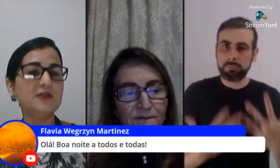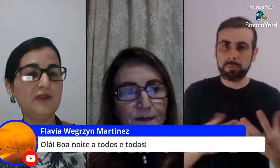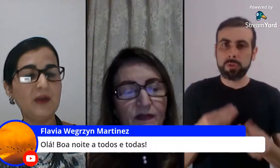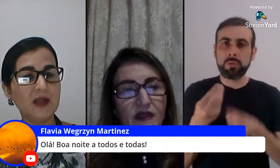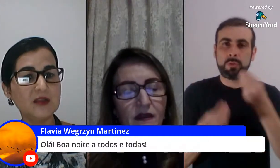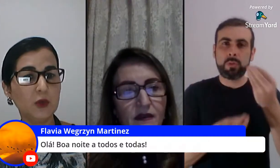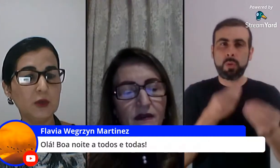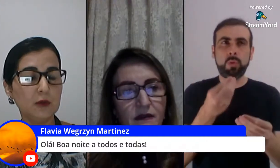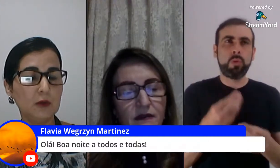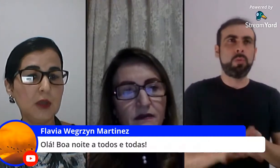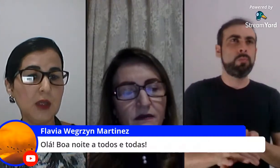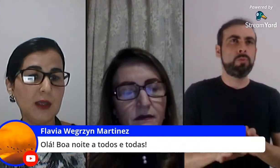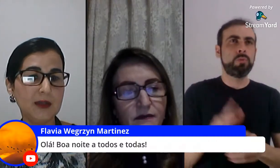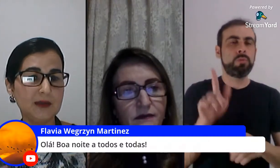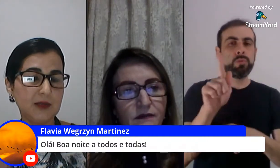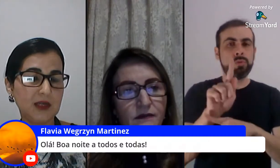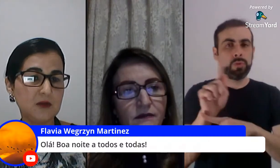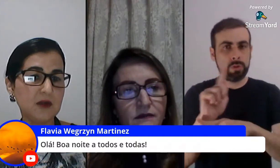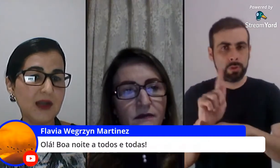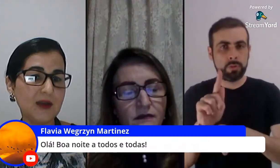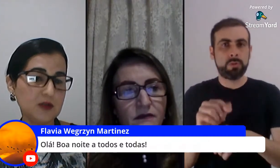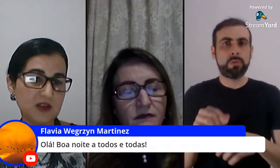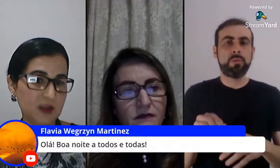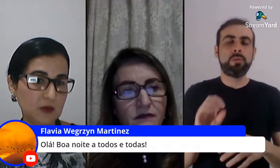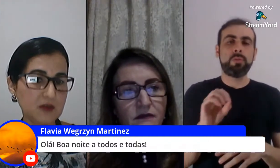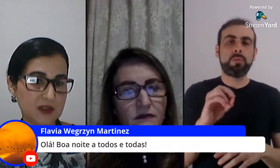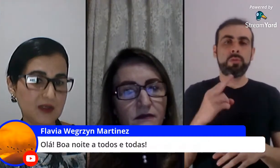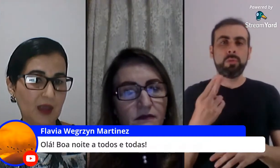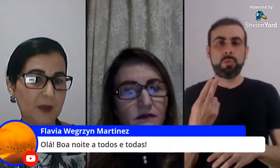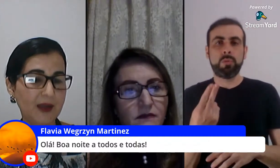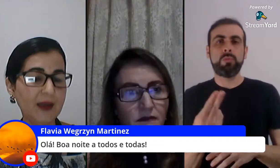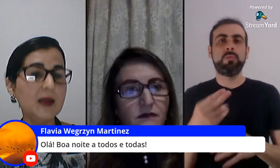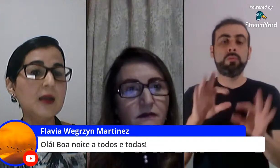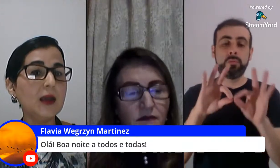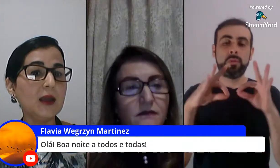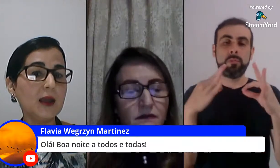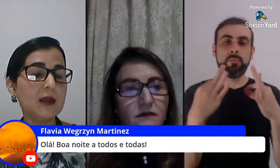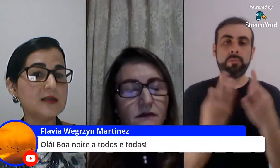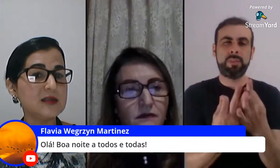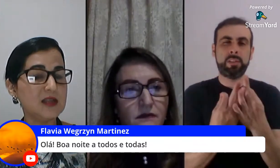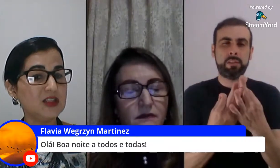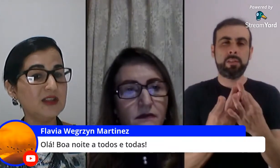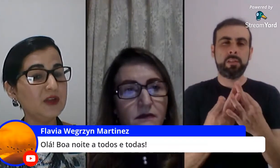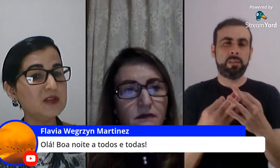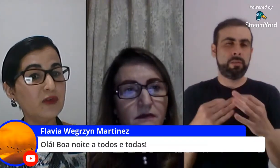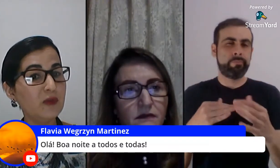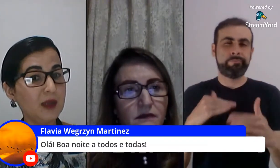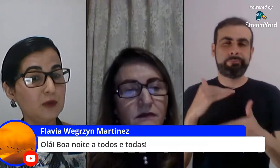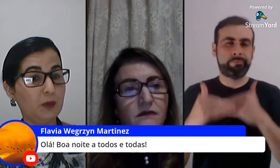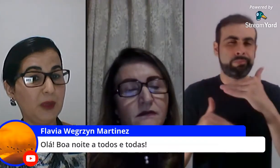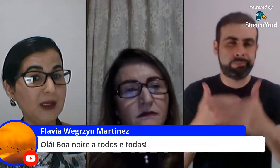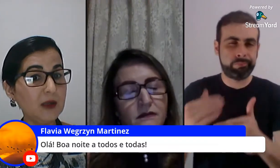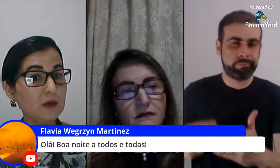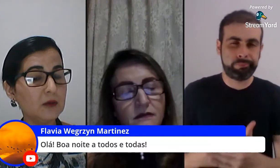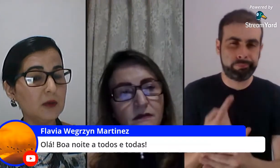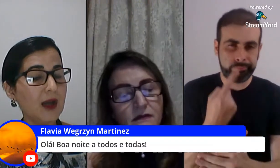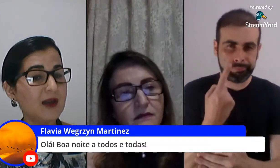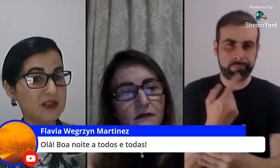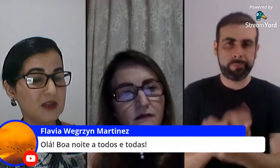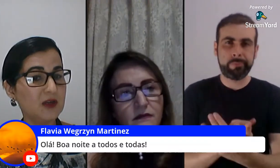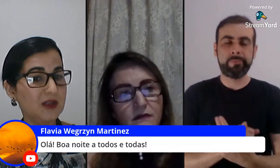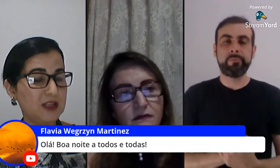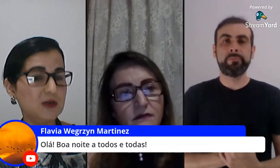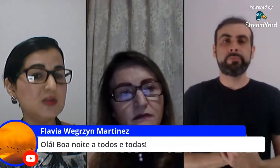gestores e famílias muito tradicionais conservadores com esse tema né se a gente está falando de desenvolvimento pleno